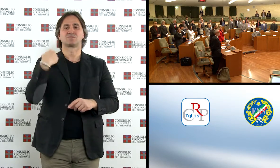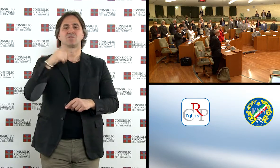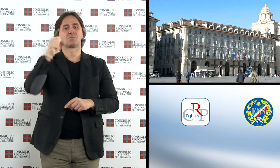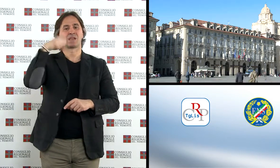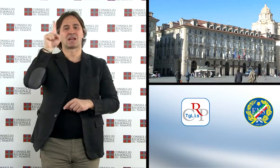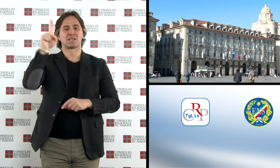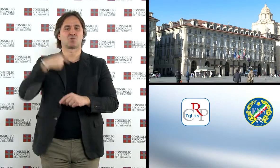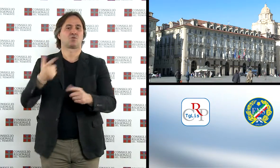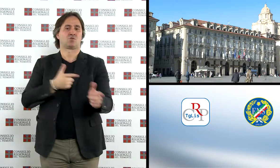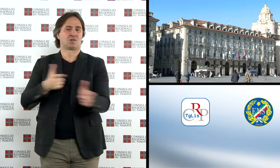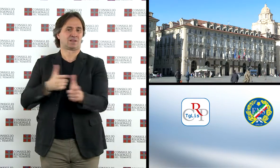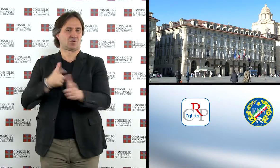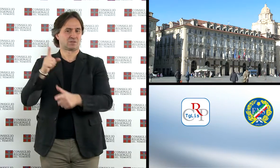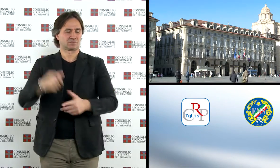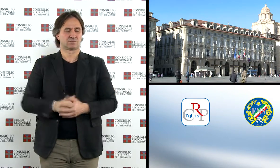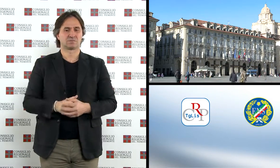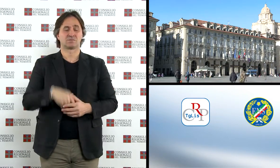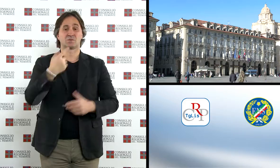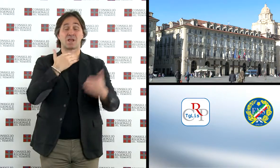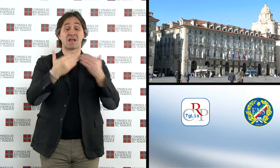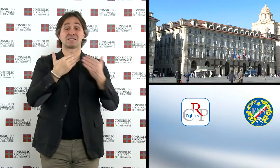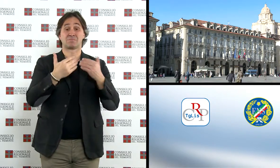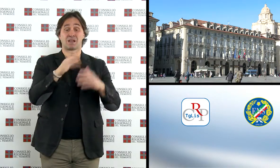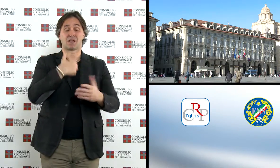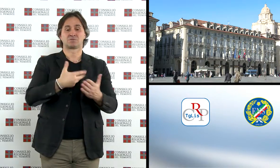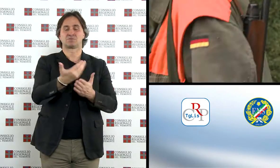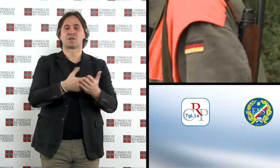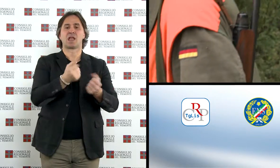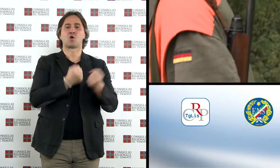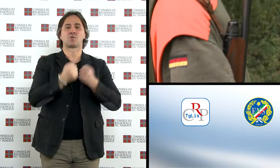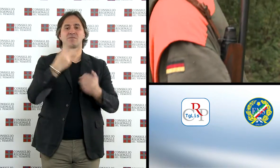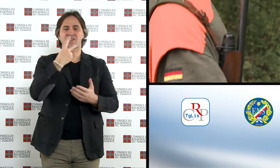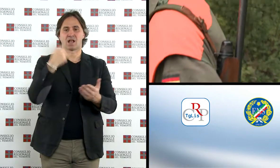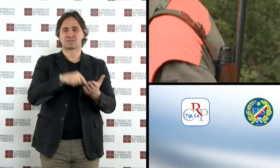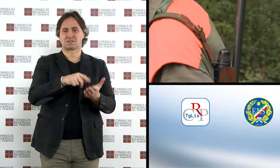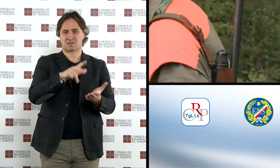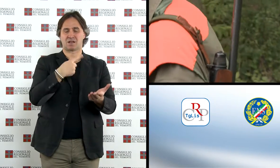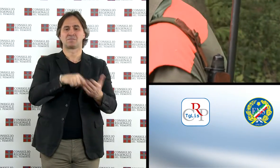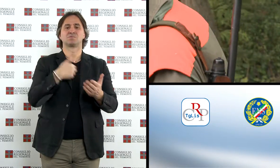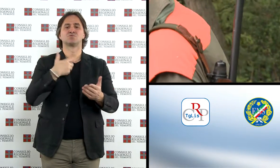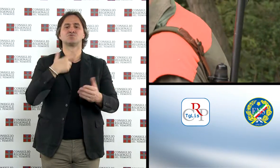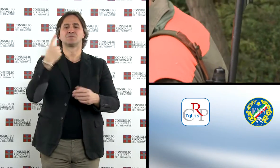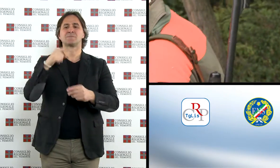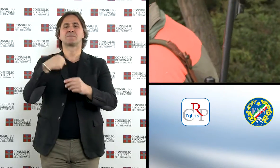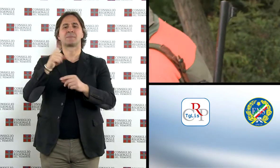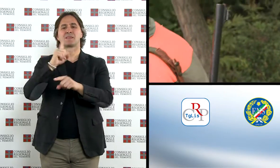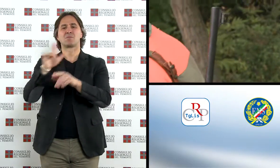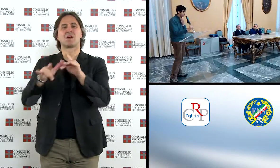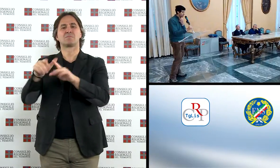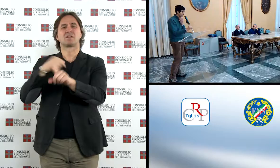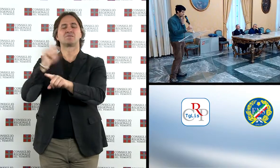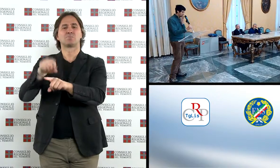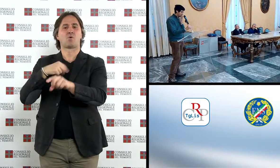Berlino. L'Assemblea ha poi licenziato il documento di economia e finanza regionale e la legge che ha ridotto le specie cacciabili in Piemonte.